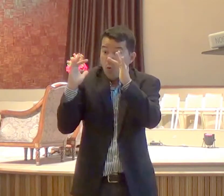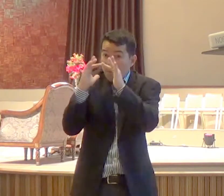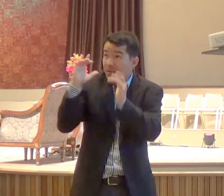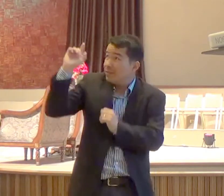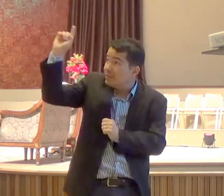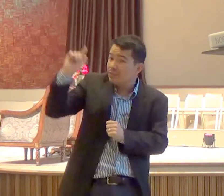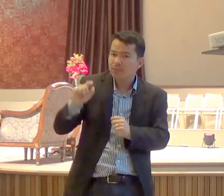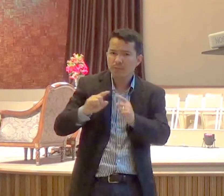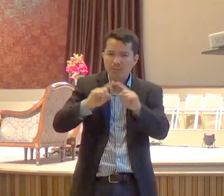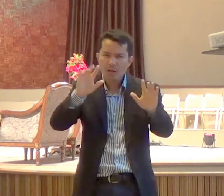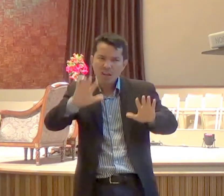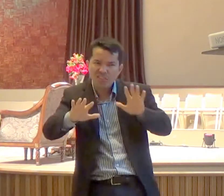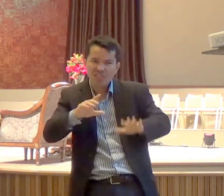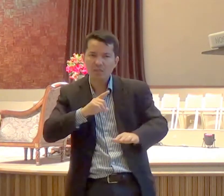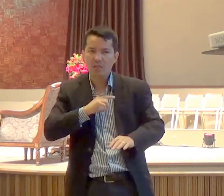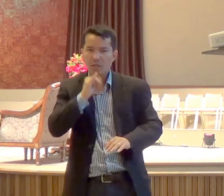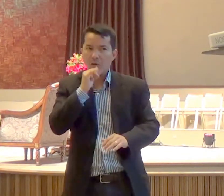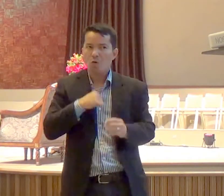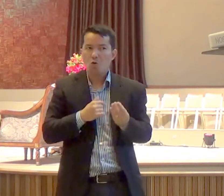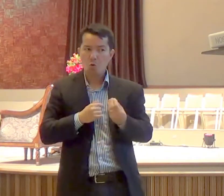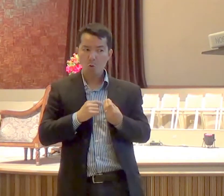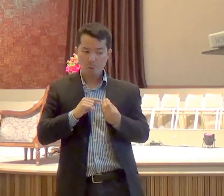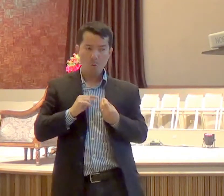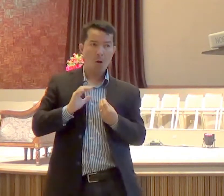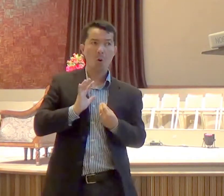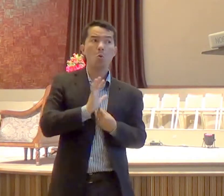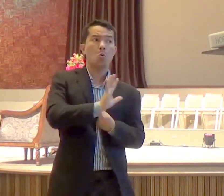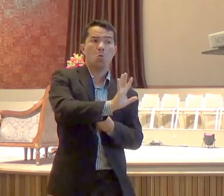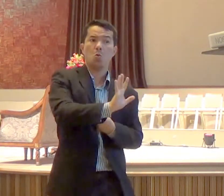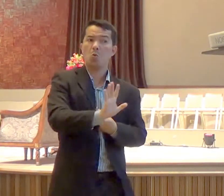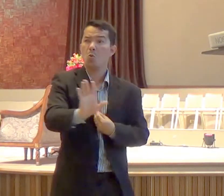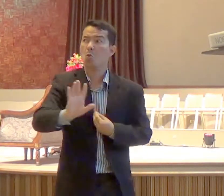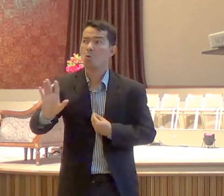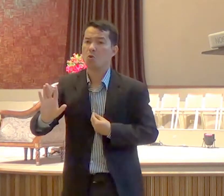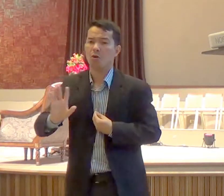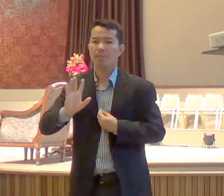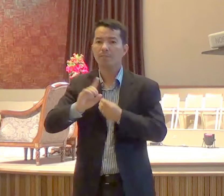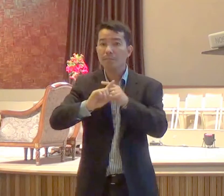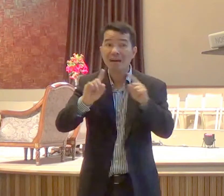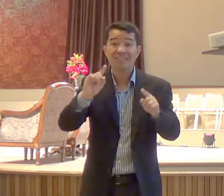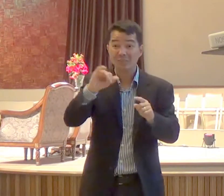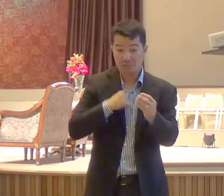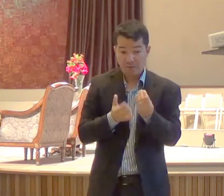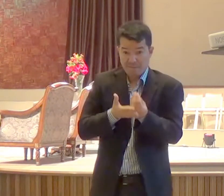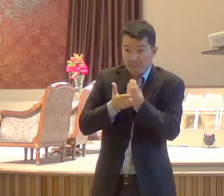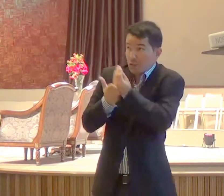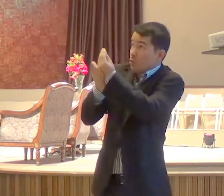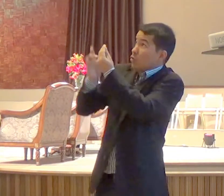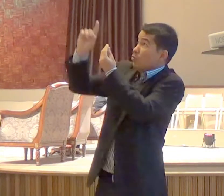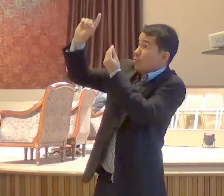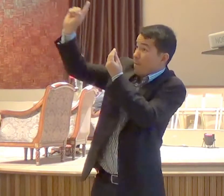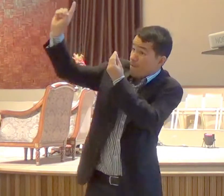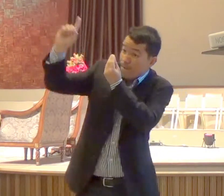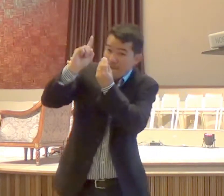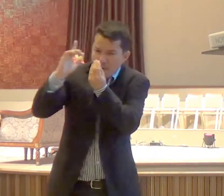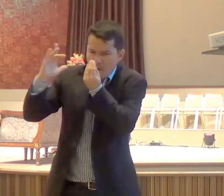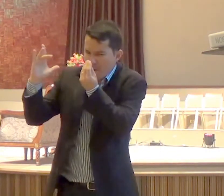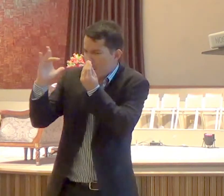que ninguém consegue tocar a não ser o poder de Deus, e por isso precisamos desse poder, este é o sinal,